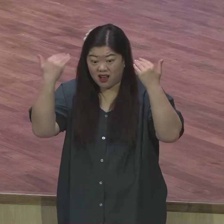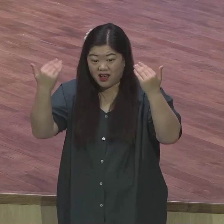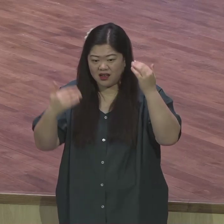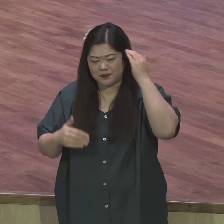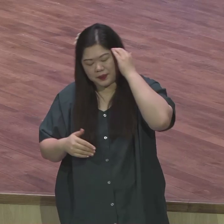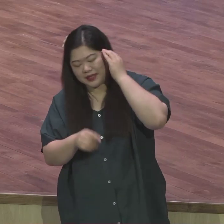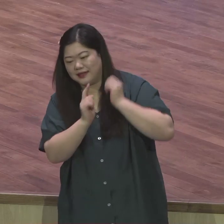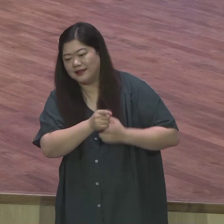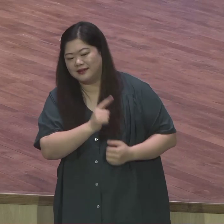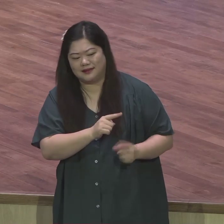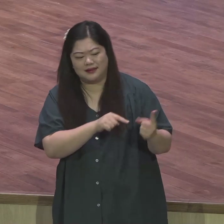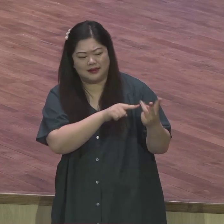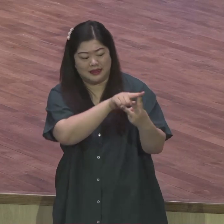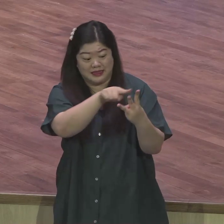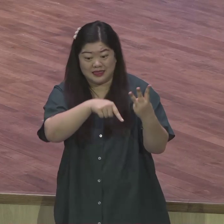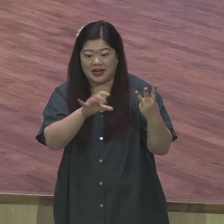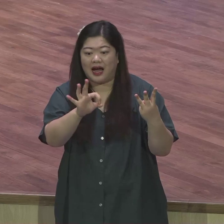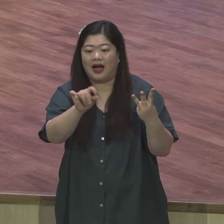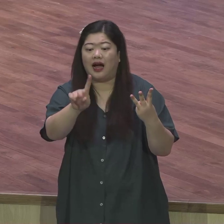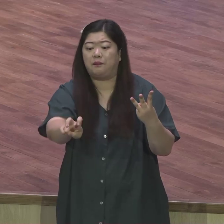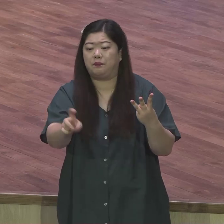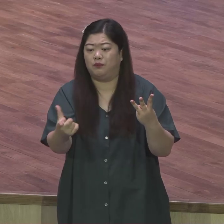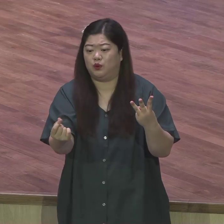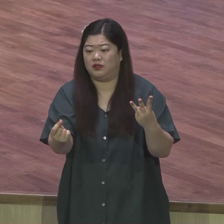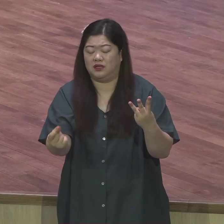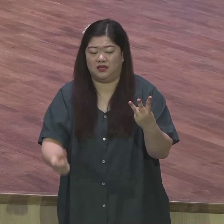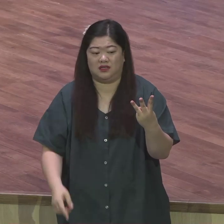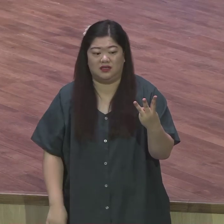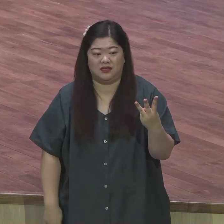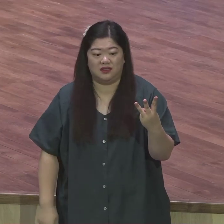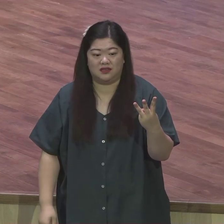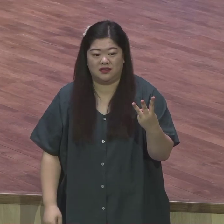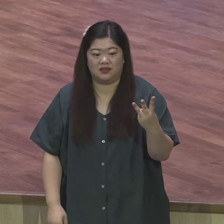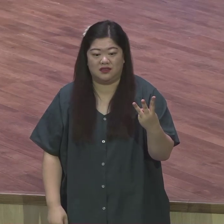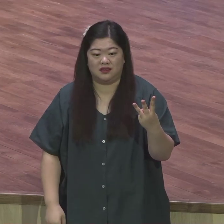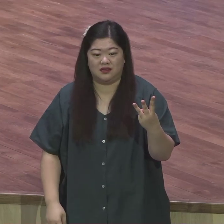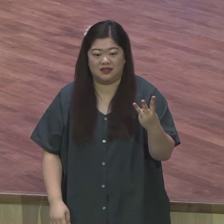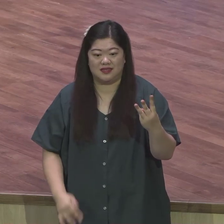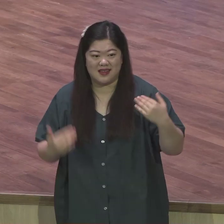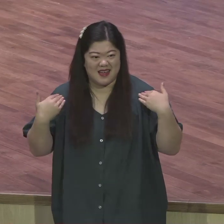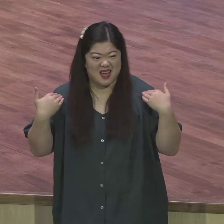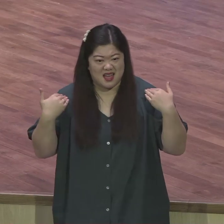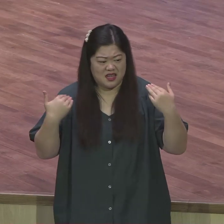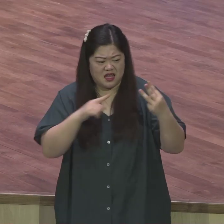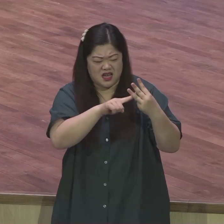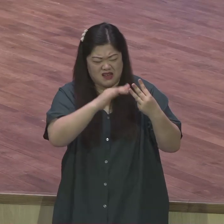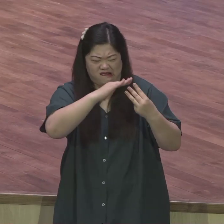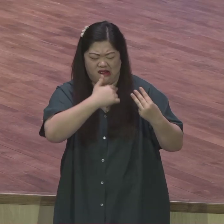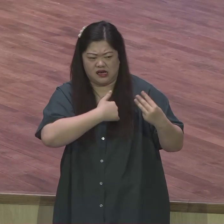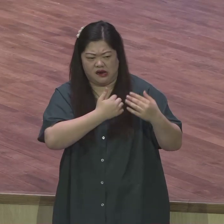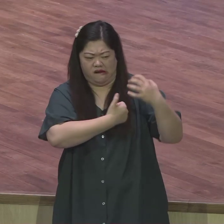암덩어리 꽉 잡고 있어요 자라지 못하게 해요 여기서 빠져나오는 것이